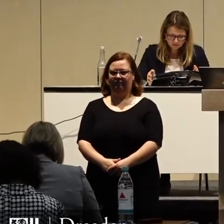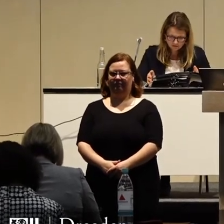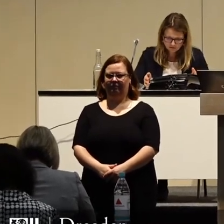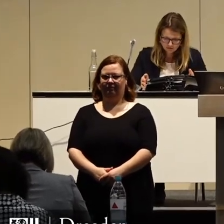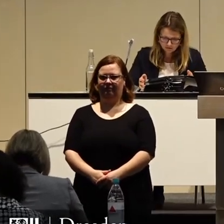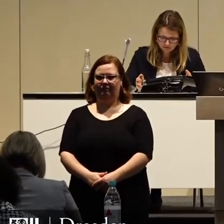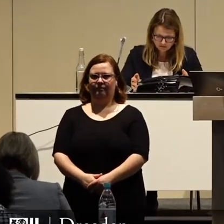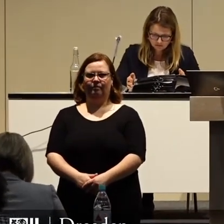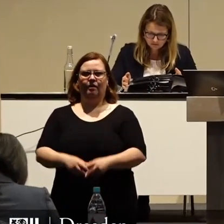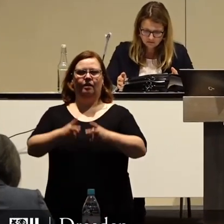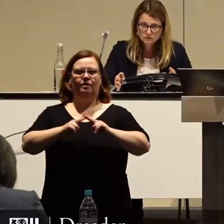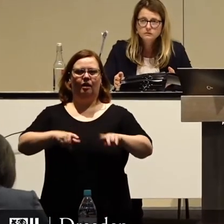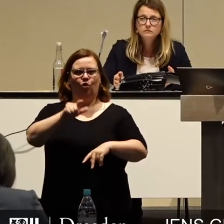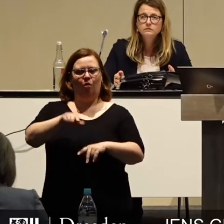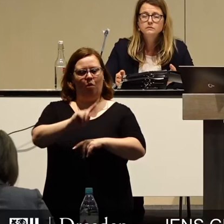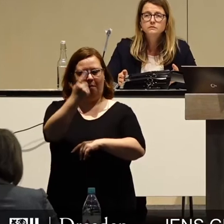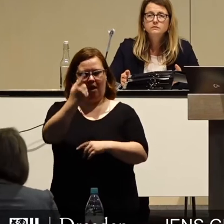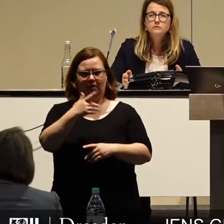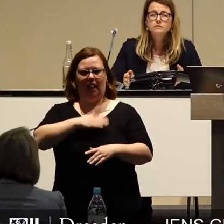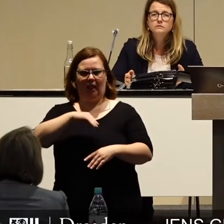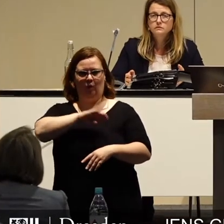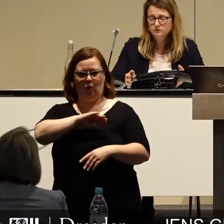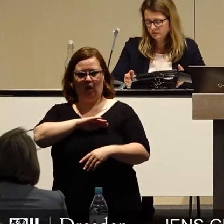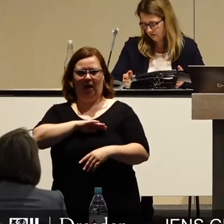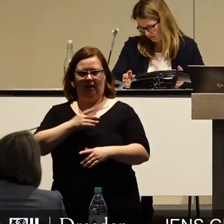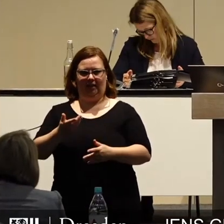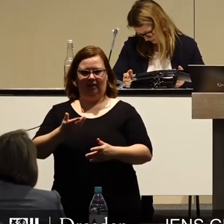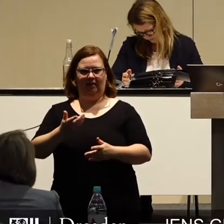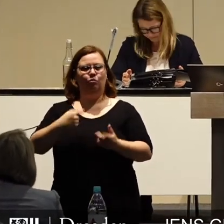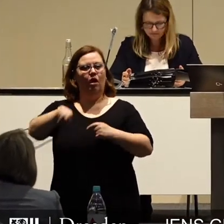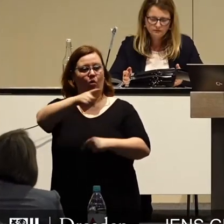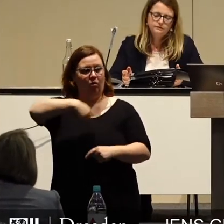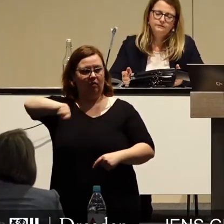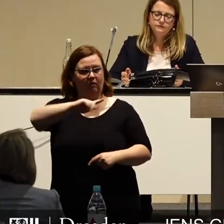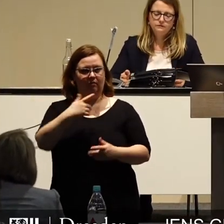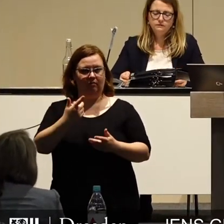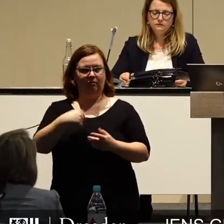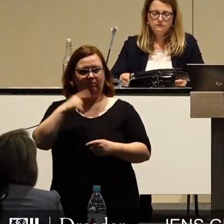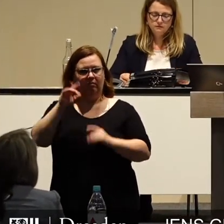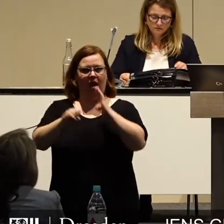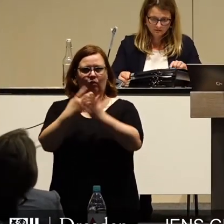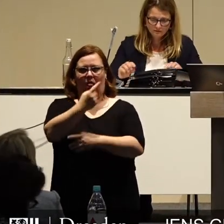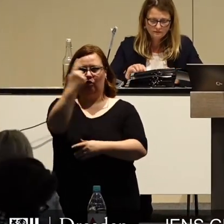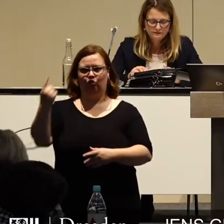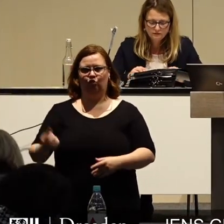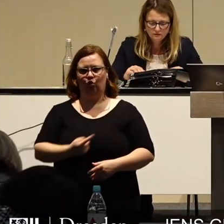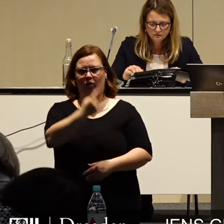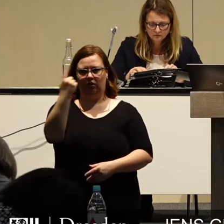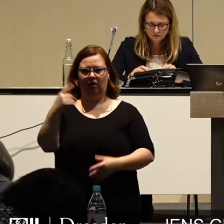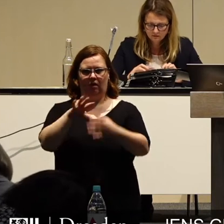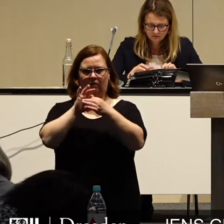Sehr geehrter Herr Oberbürgermeister, liebe Kolleginnen und Kollegen, auch wir finden die Aktuelle Stunde zum